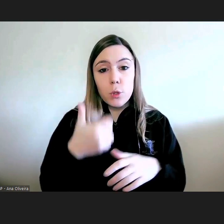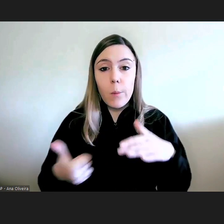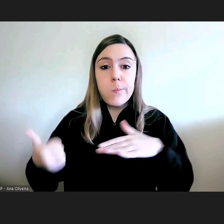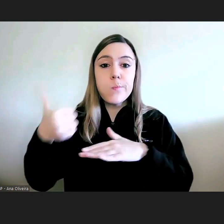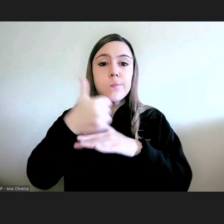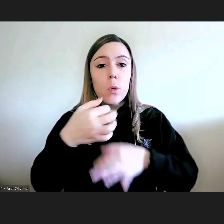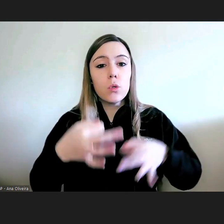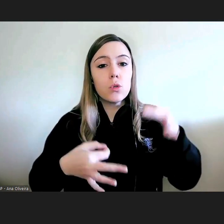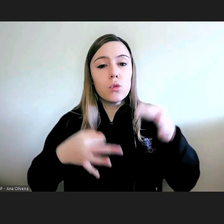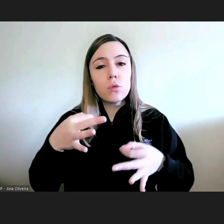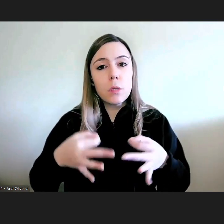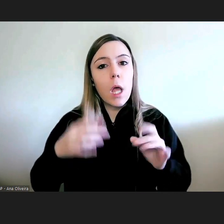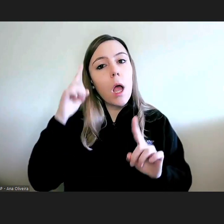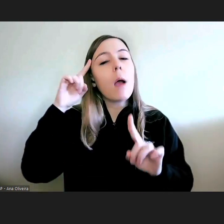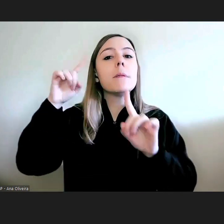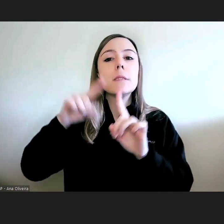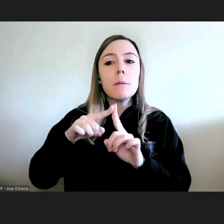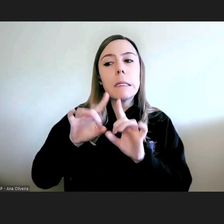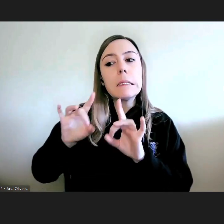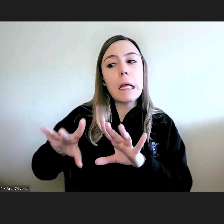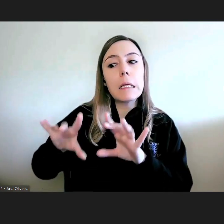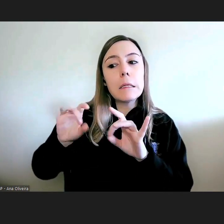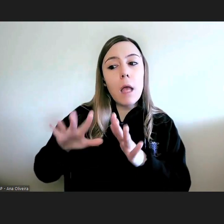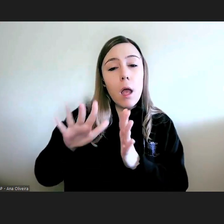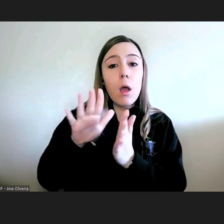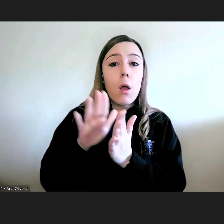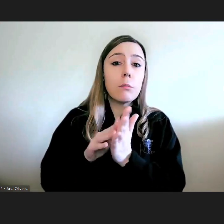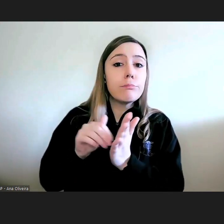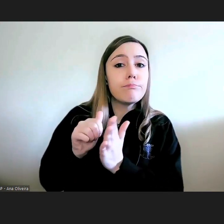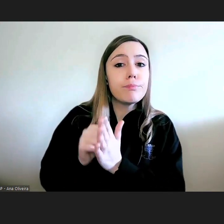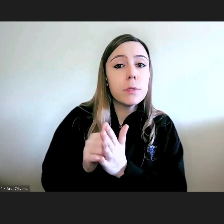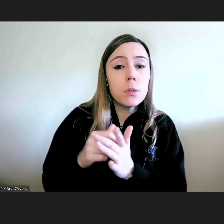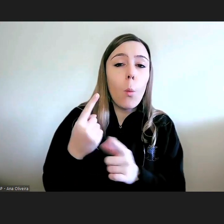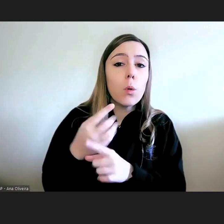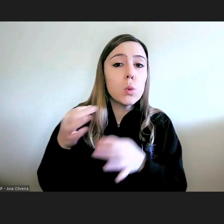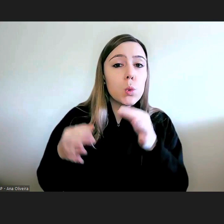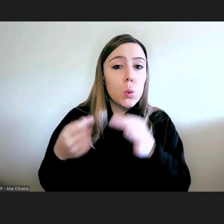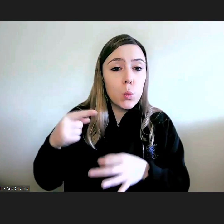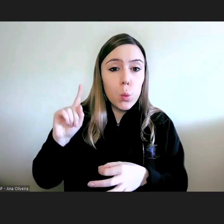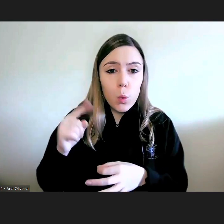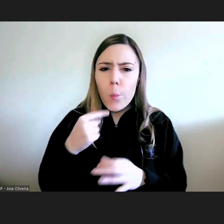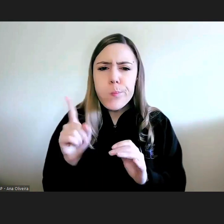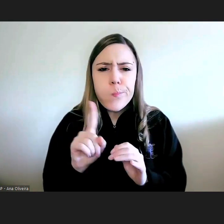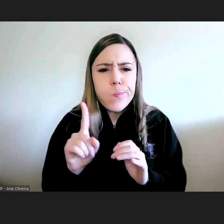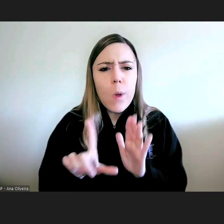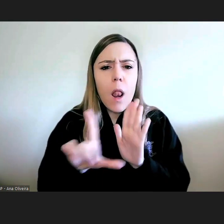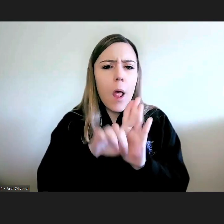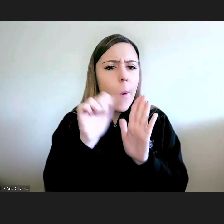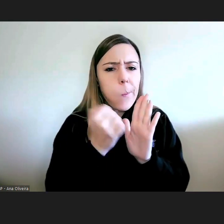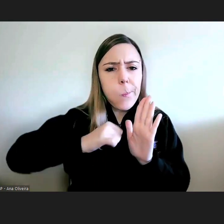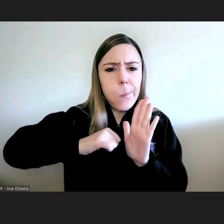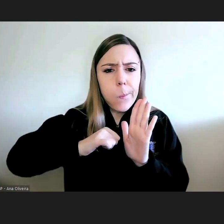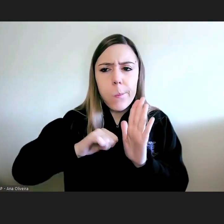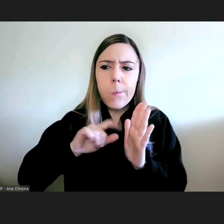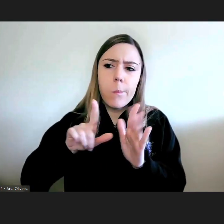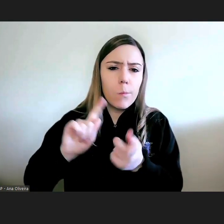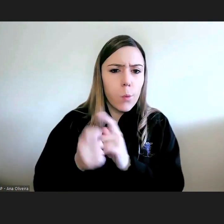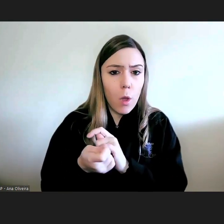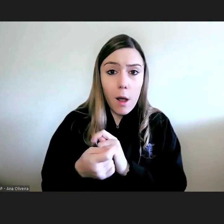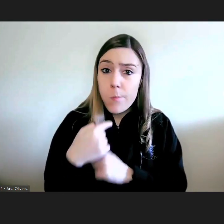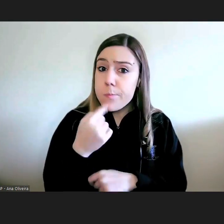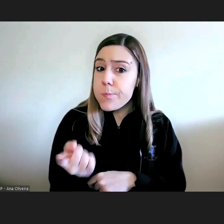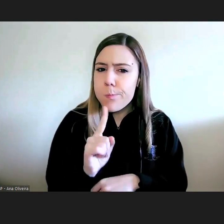reparar injustiças e não se diz prevenir e reparar ilegalidades porquê que isto é assim e